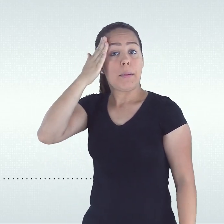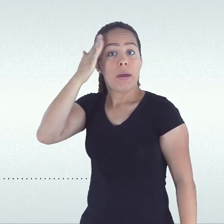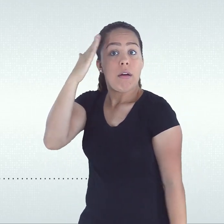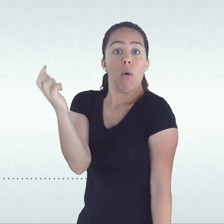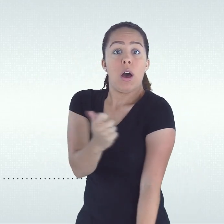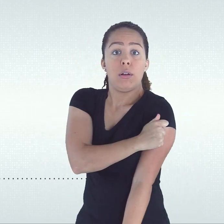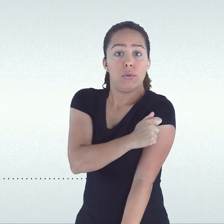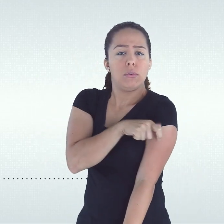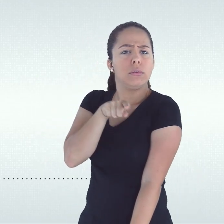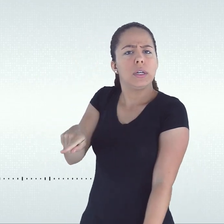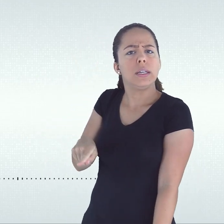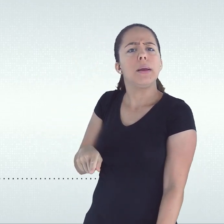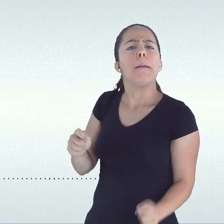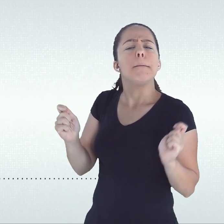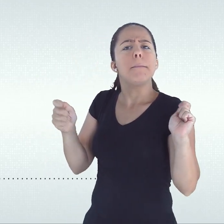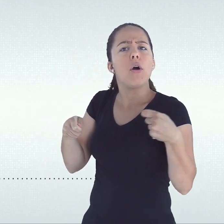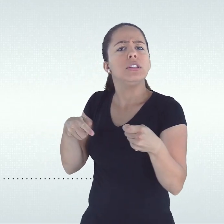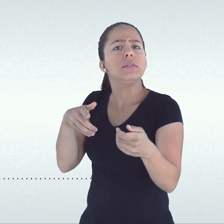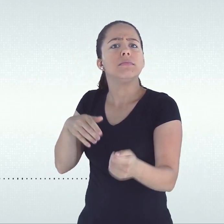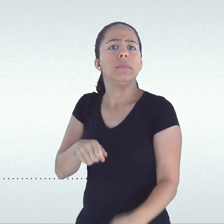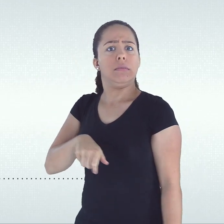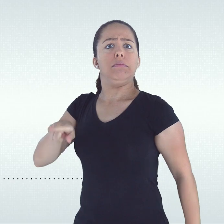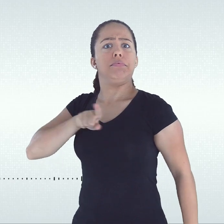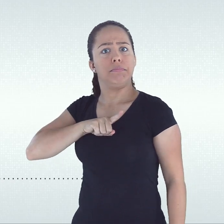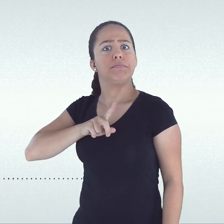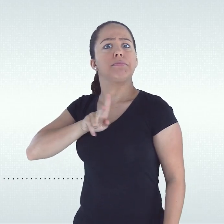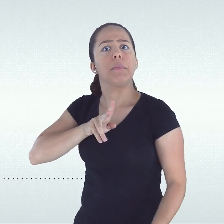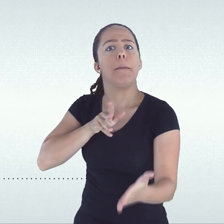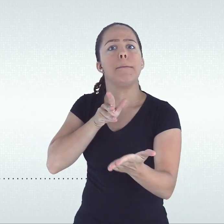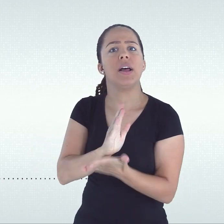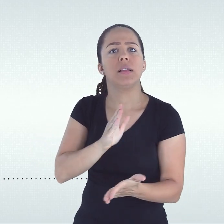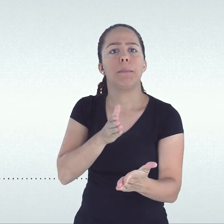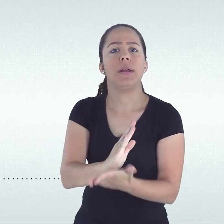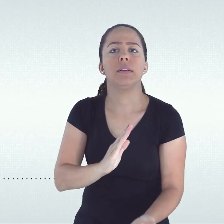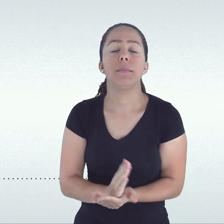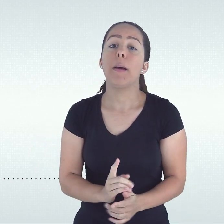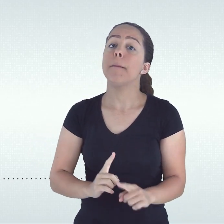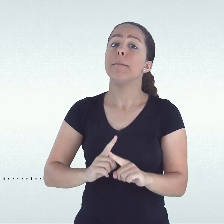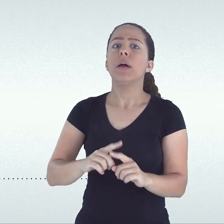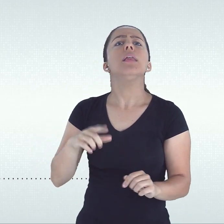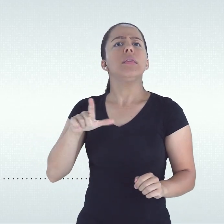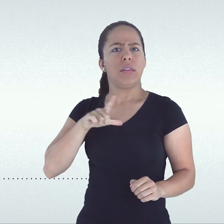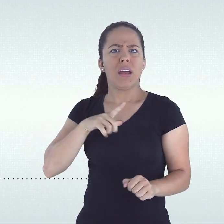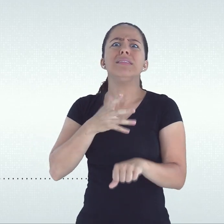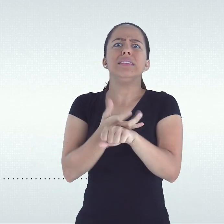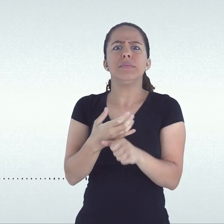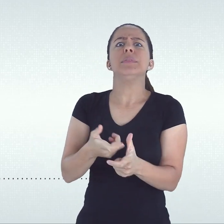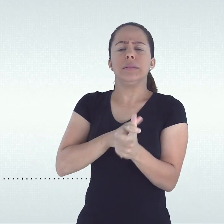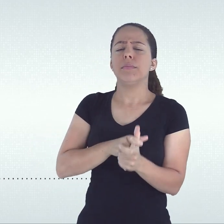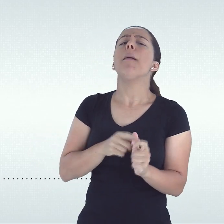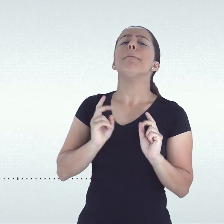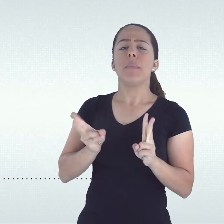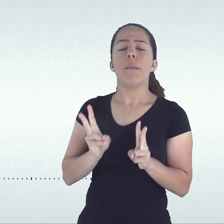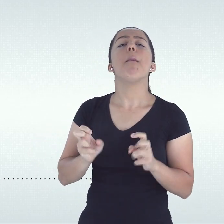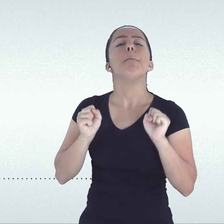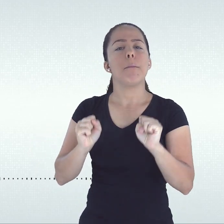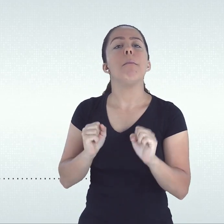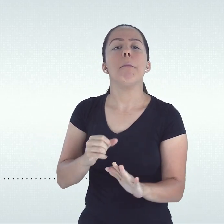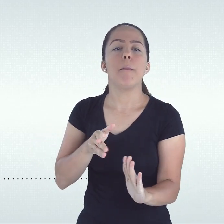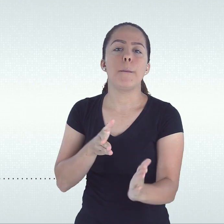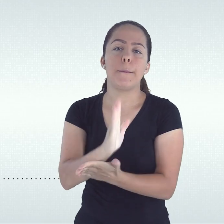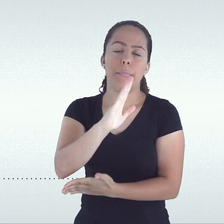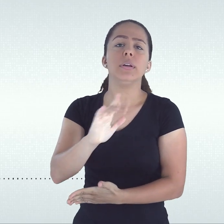dependência, de aprovação em um determinado número de componentes curriculares nos quais não tenha